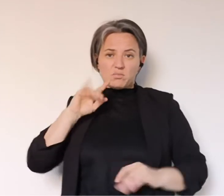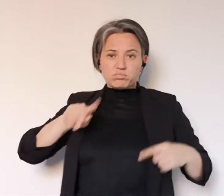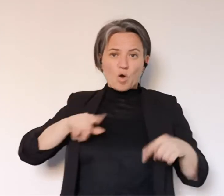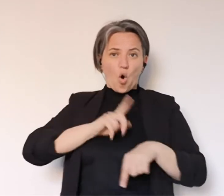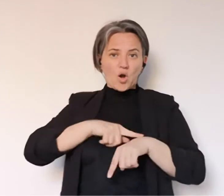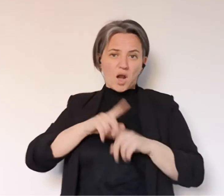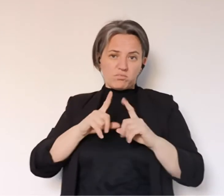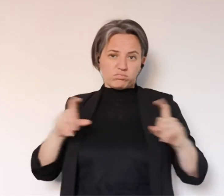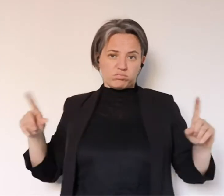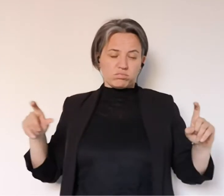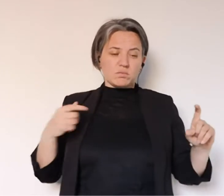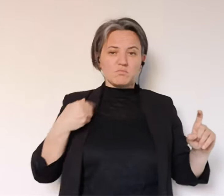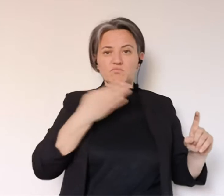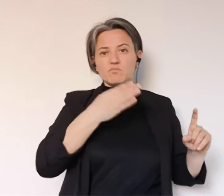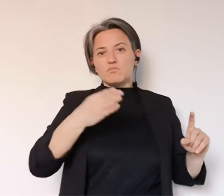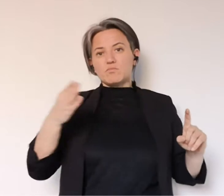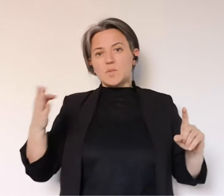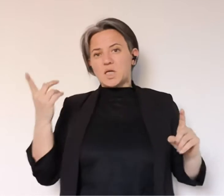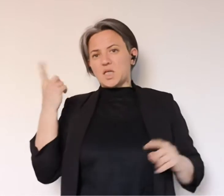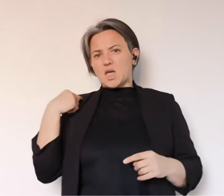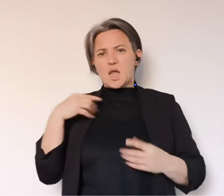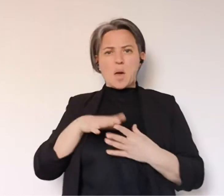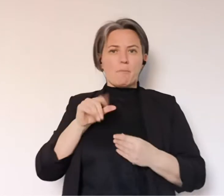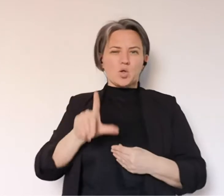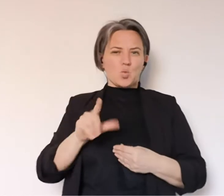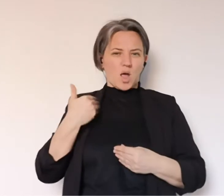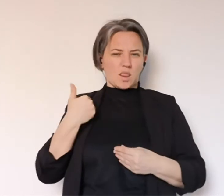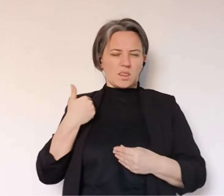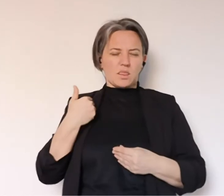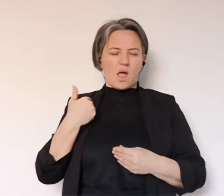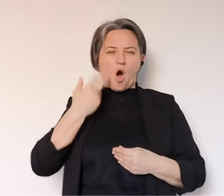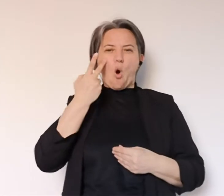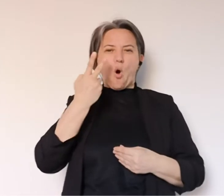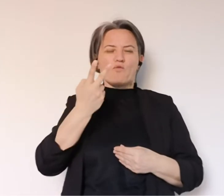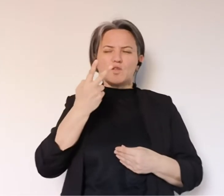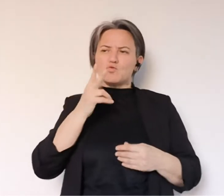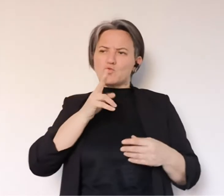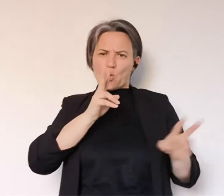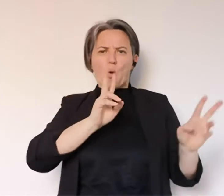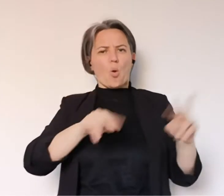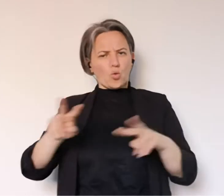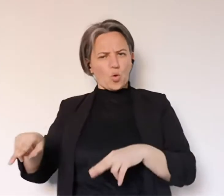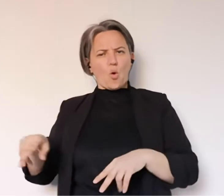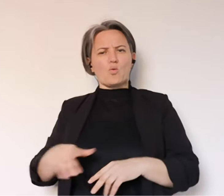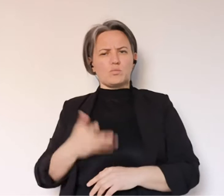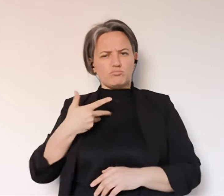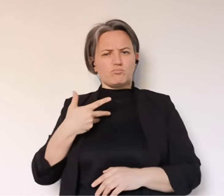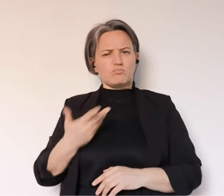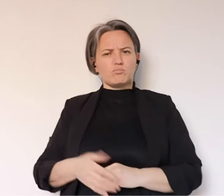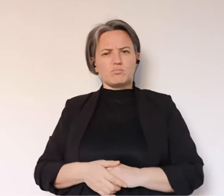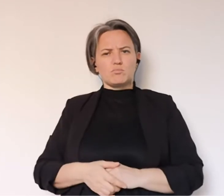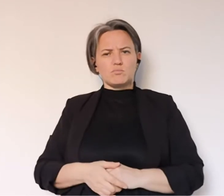io stesso ho dovuto girare anche nella giornata di ieri a orari diversi, poi ieri era Pasquetta, ho visto